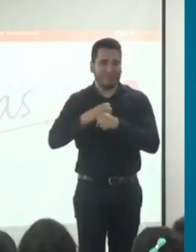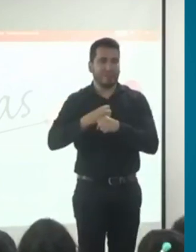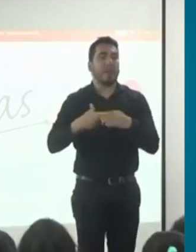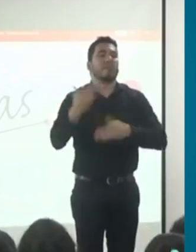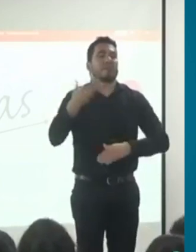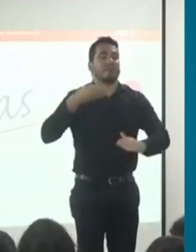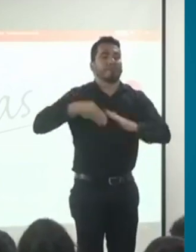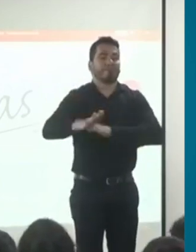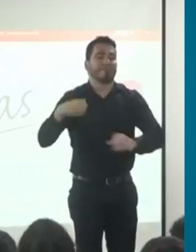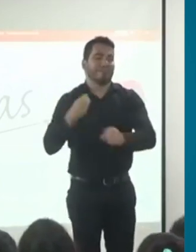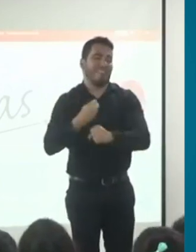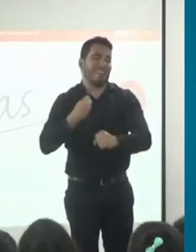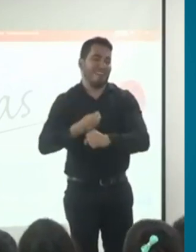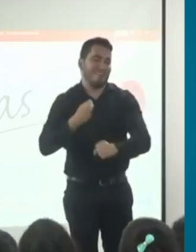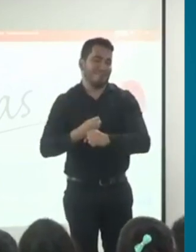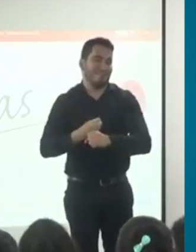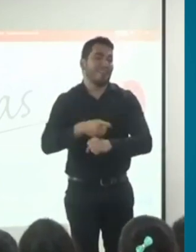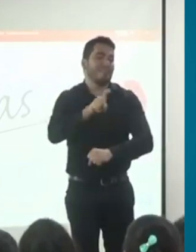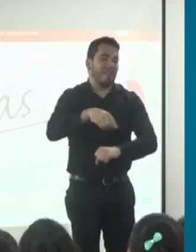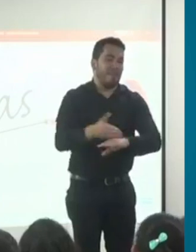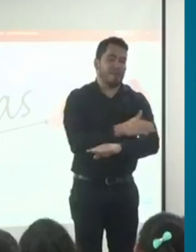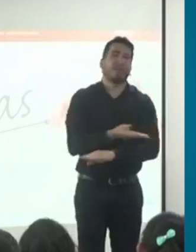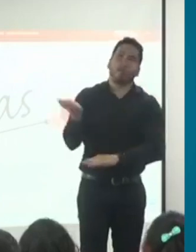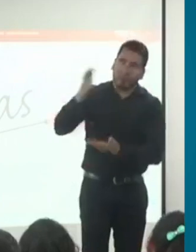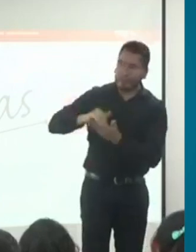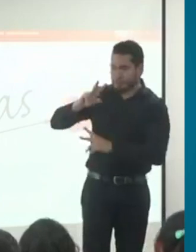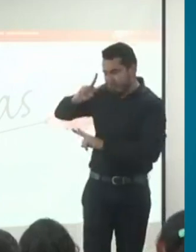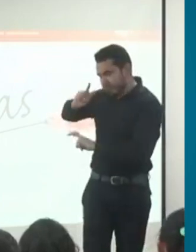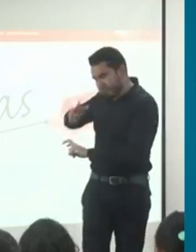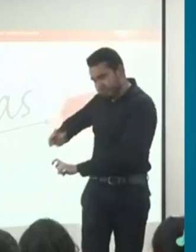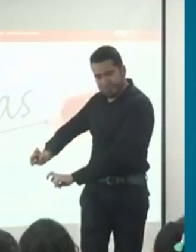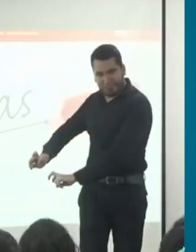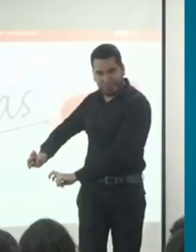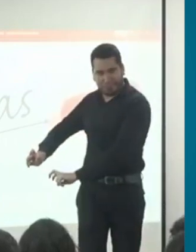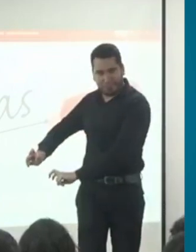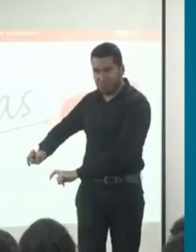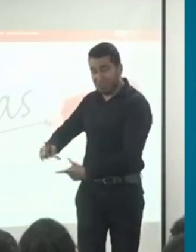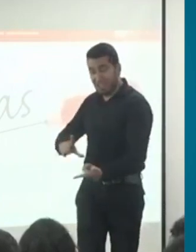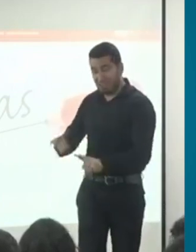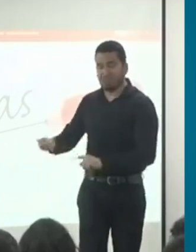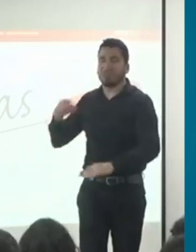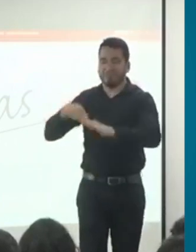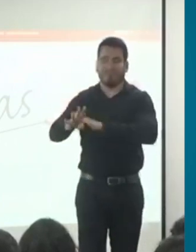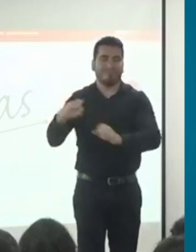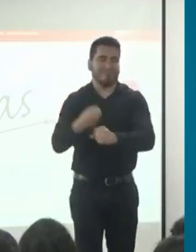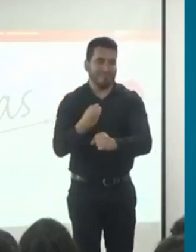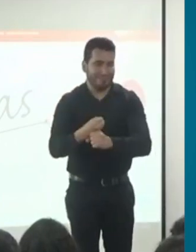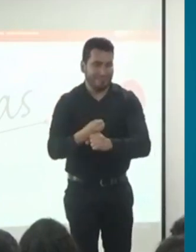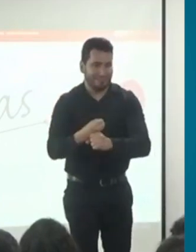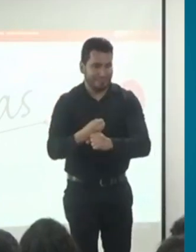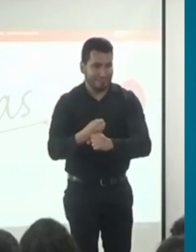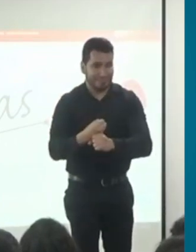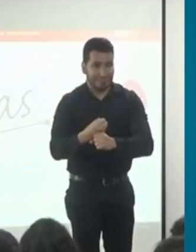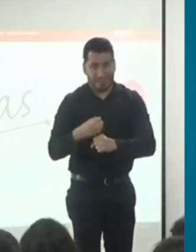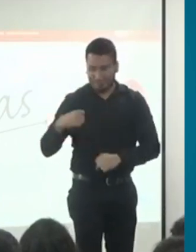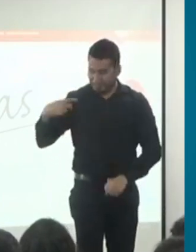tercer caso, para actualizar un certificado, es cuando a